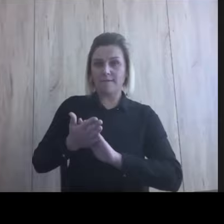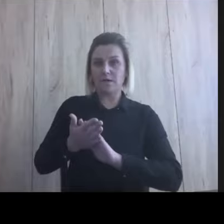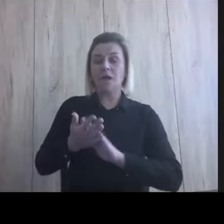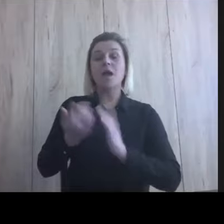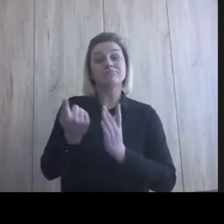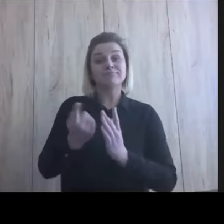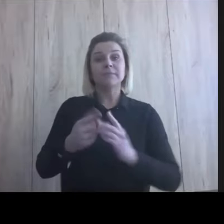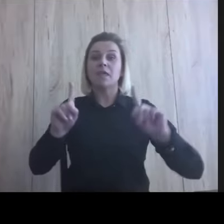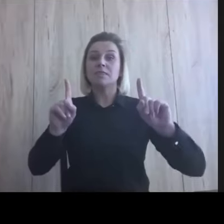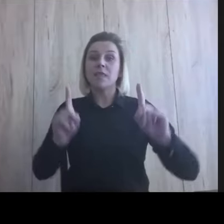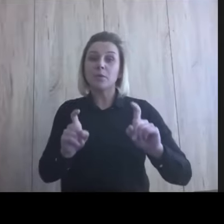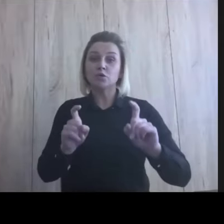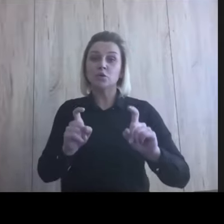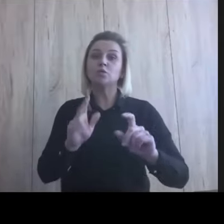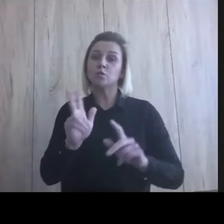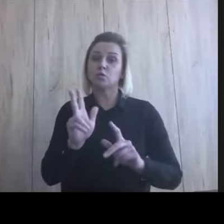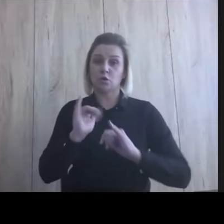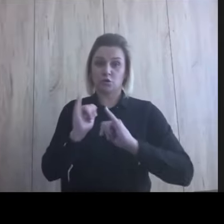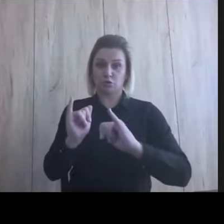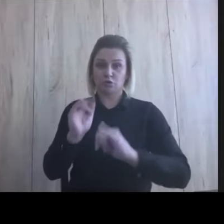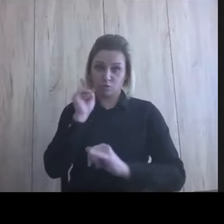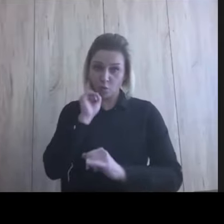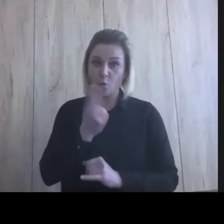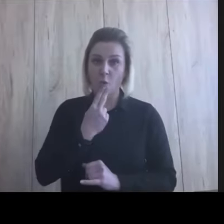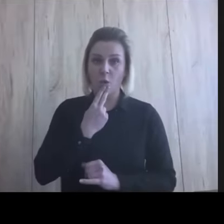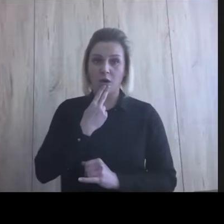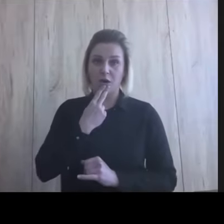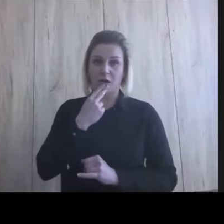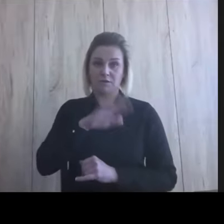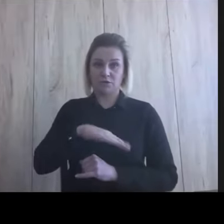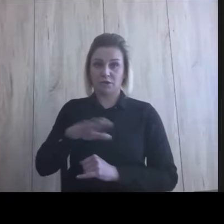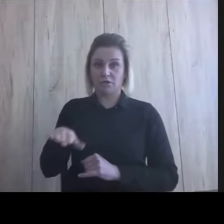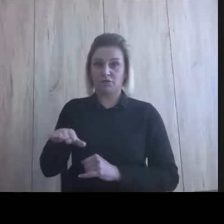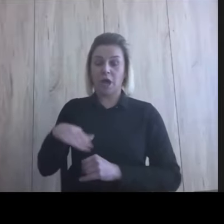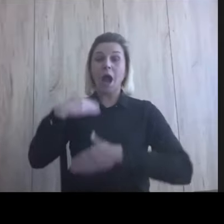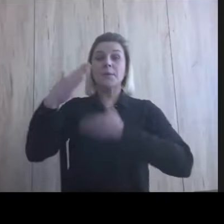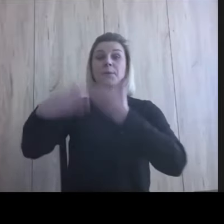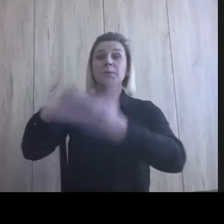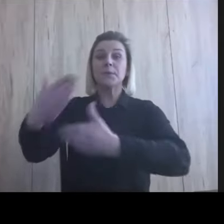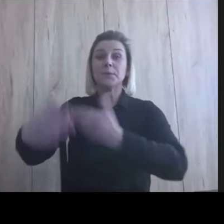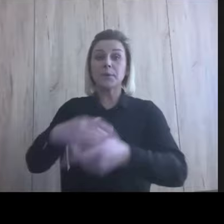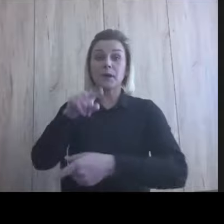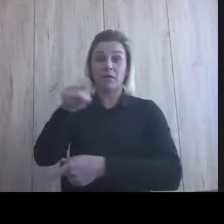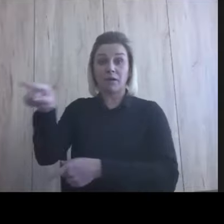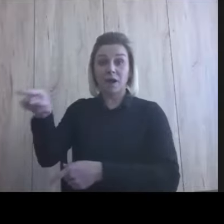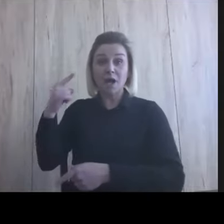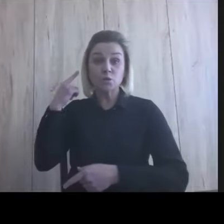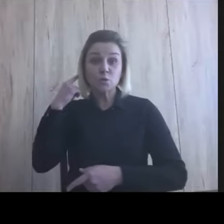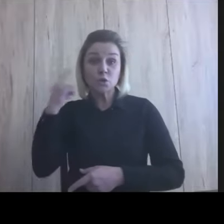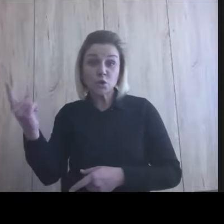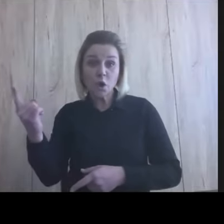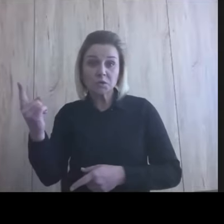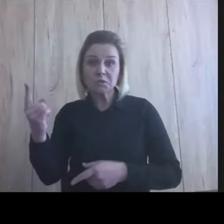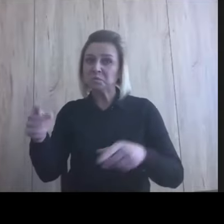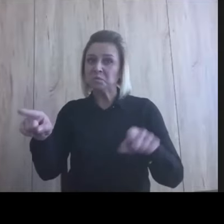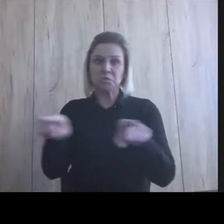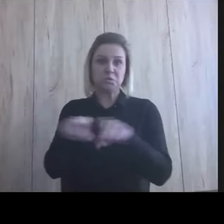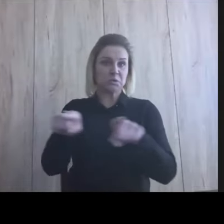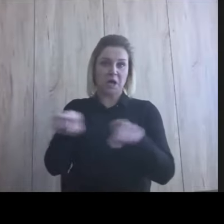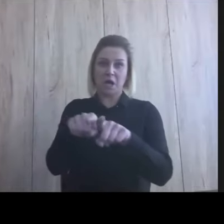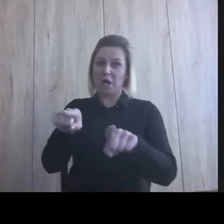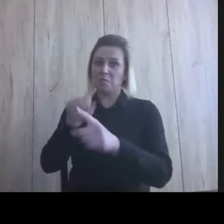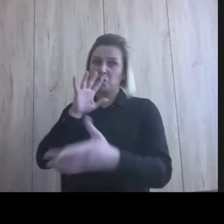najpierw te głuche dzieci, ale szybko się okazało, że słyszące dzieci odnoszą niemalże taką samą